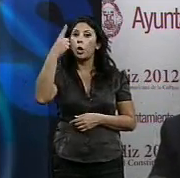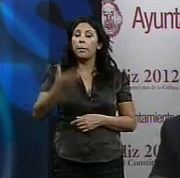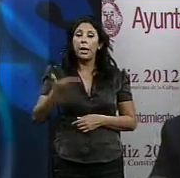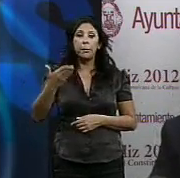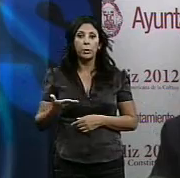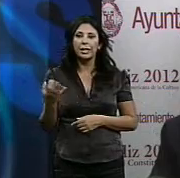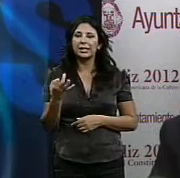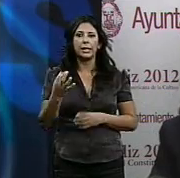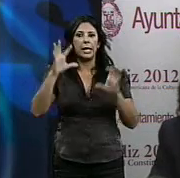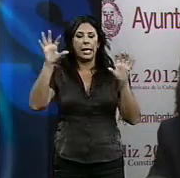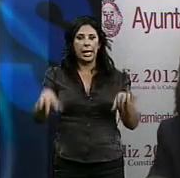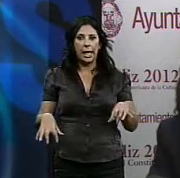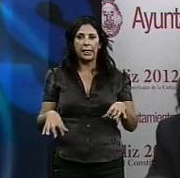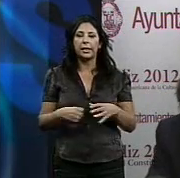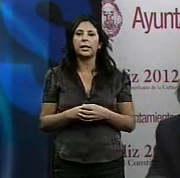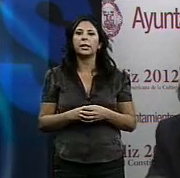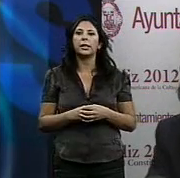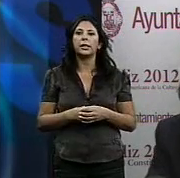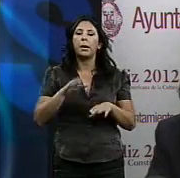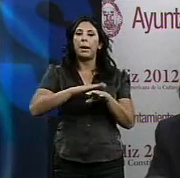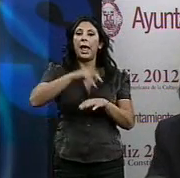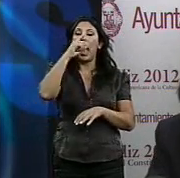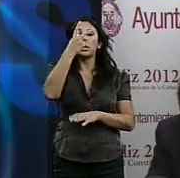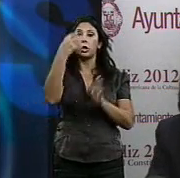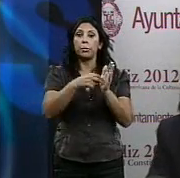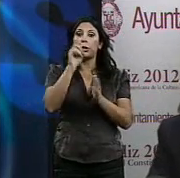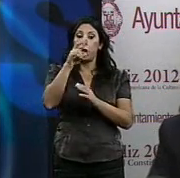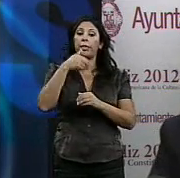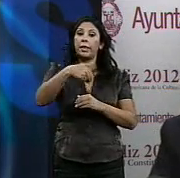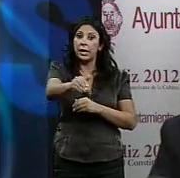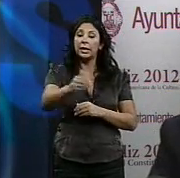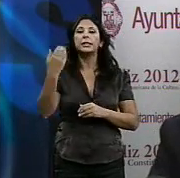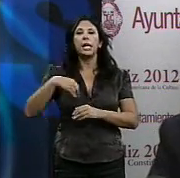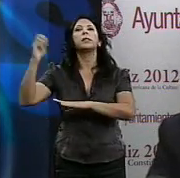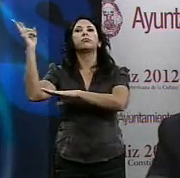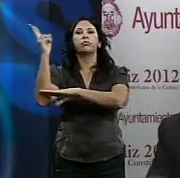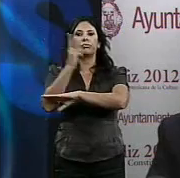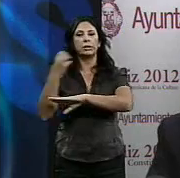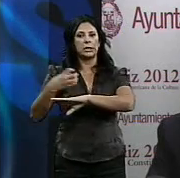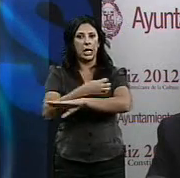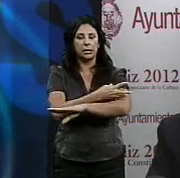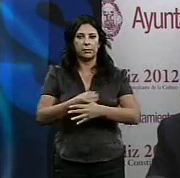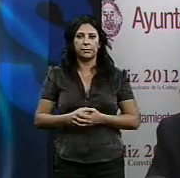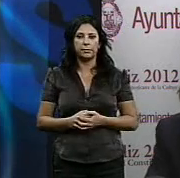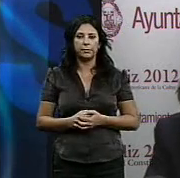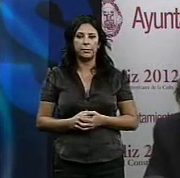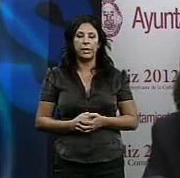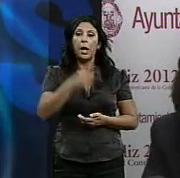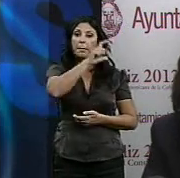cuente para el 2012 con su sistema tranviario que los gaditanos y las gaditanas